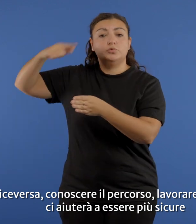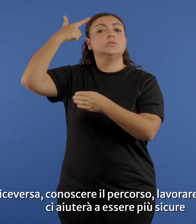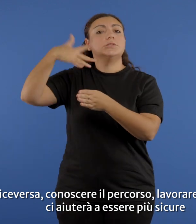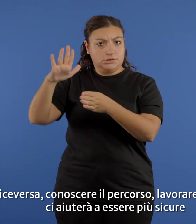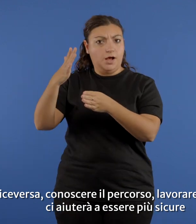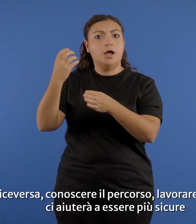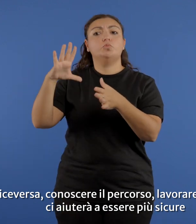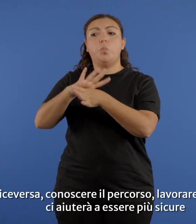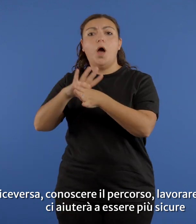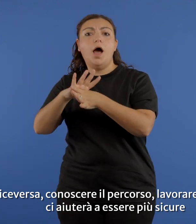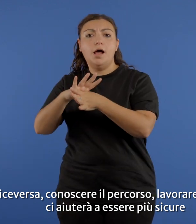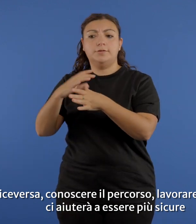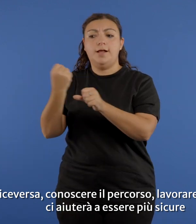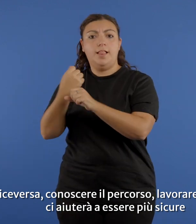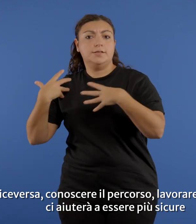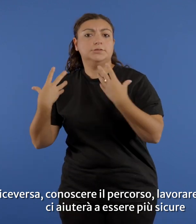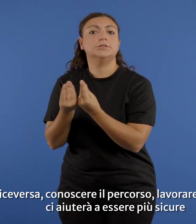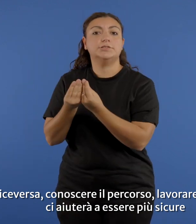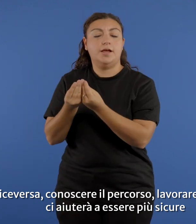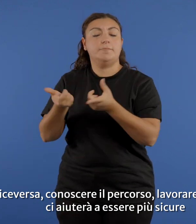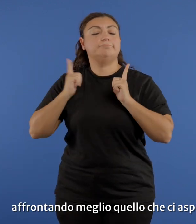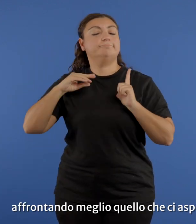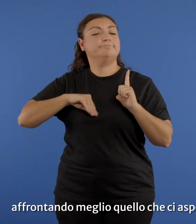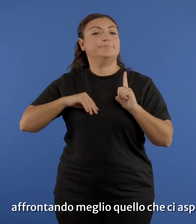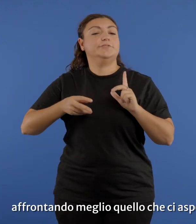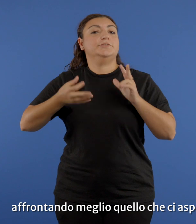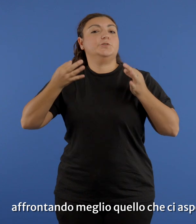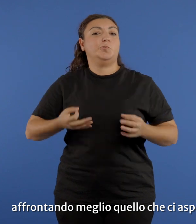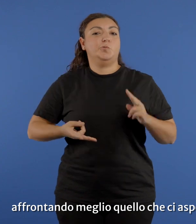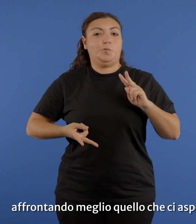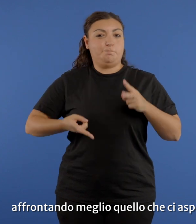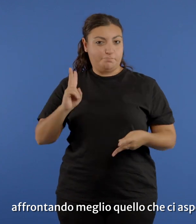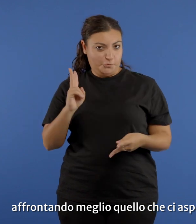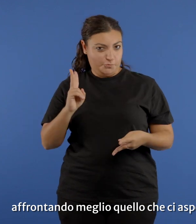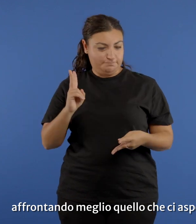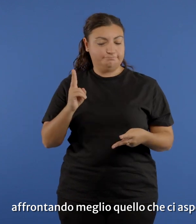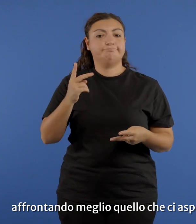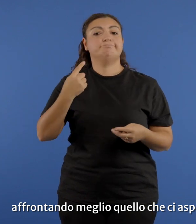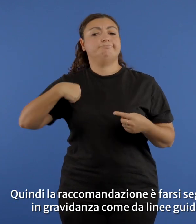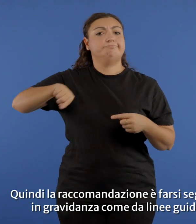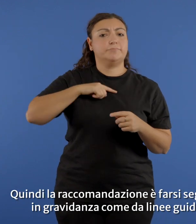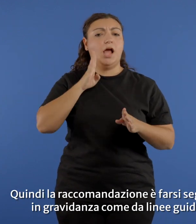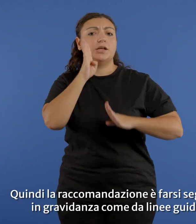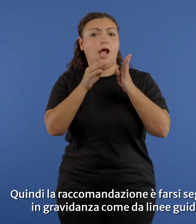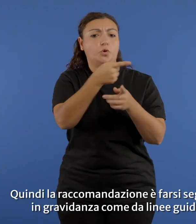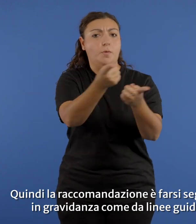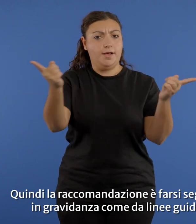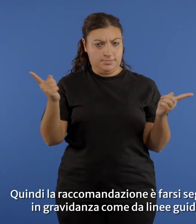il percorso e lavorare in team ci aiuterà a essere più sicure e affrontando meglio quello che ci aspetta. Quindi la raccomandazione è